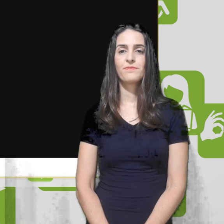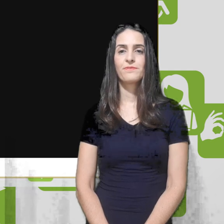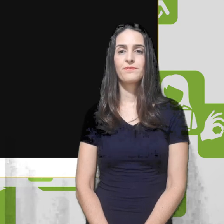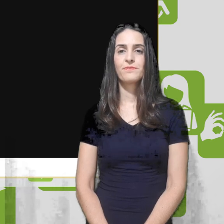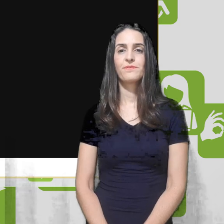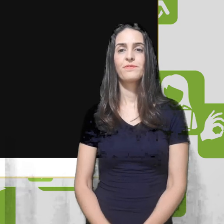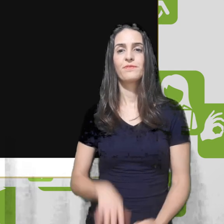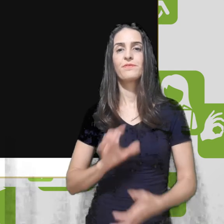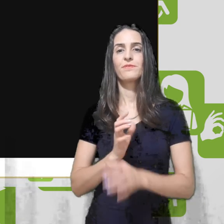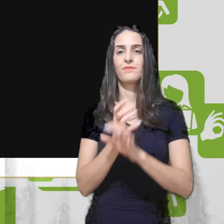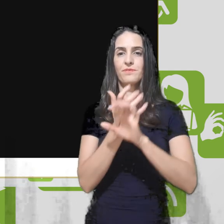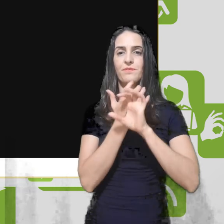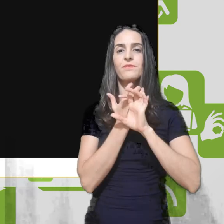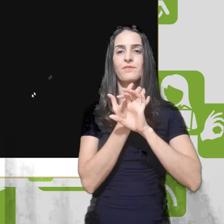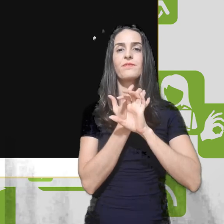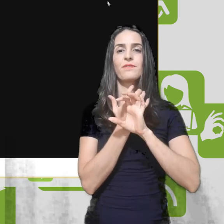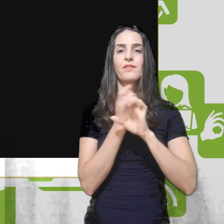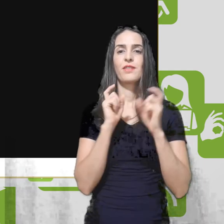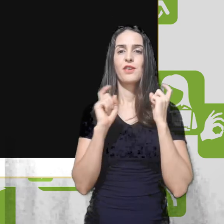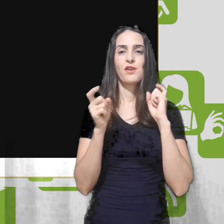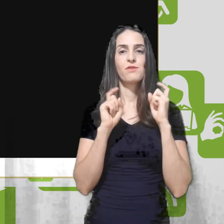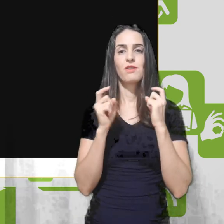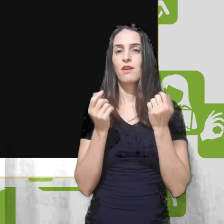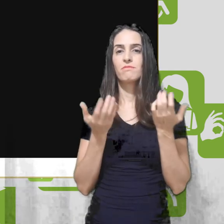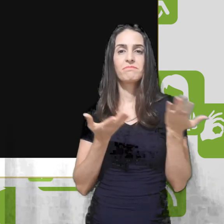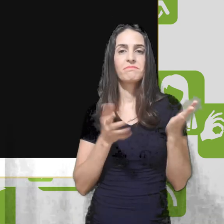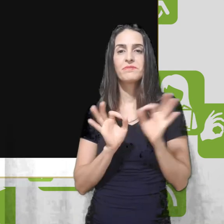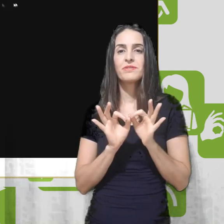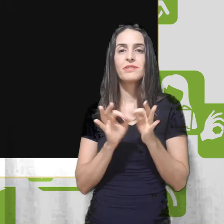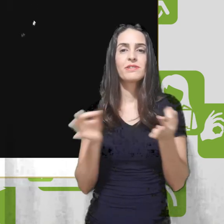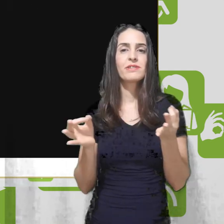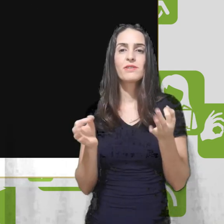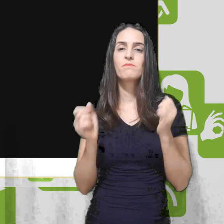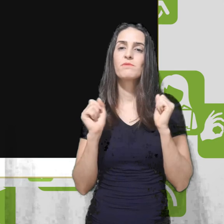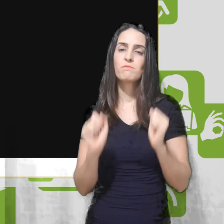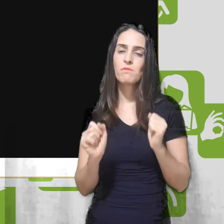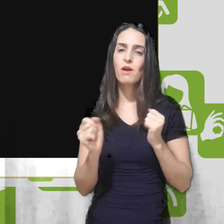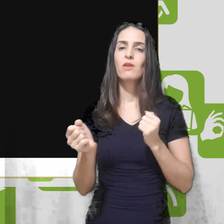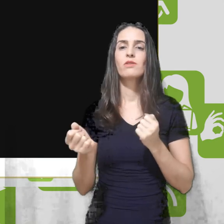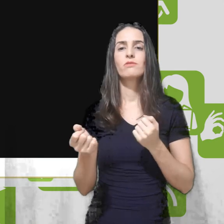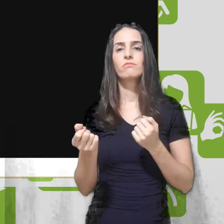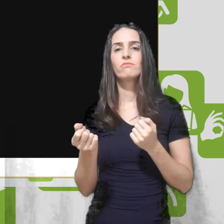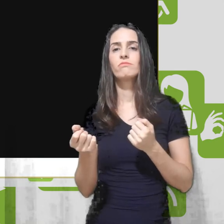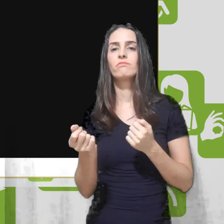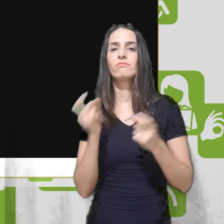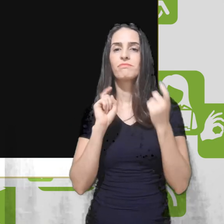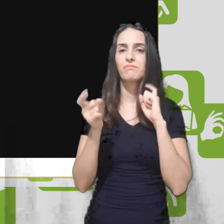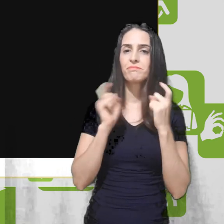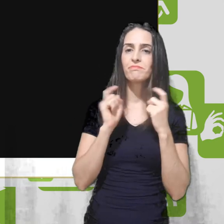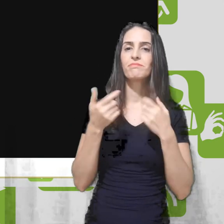aqui tô na chamada, né? E é isso, é só vocês interagirem aqui e tal, e já tá funcionando.